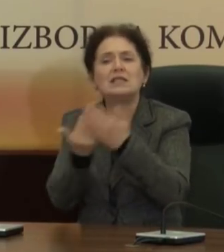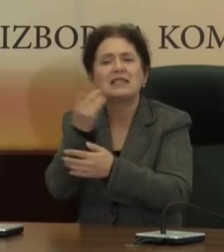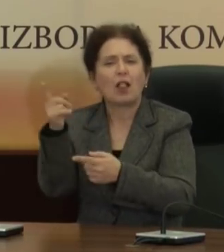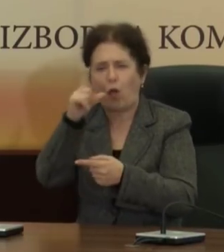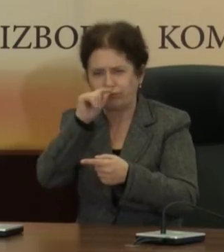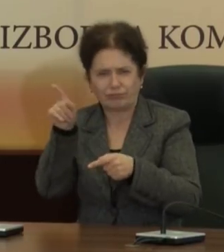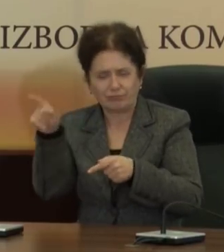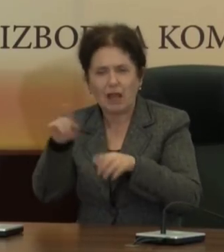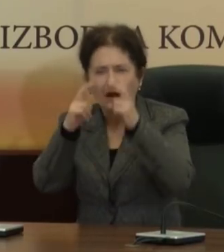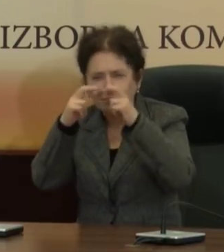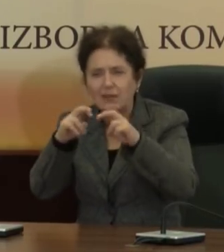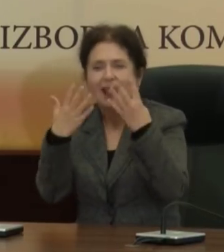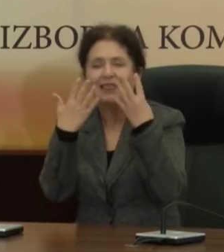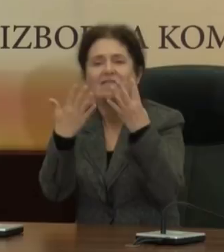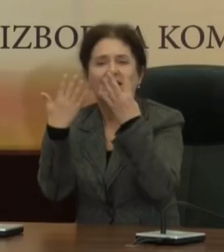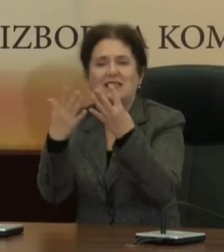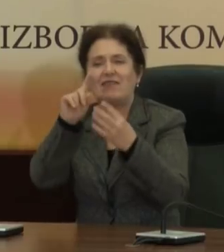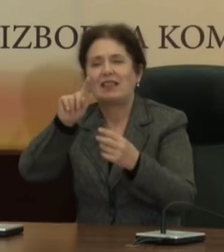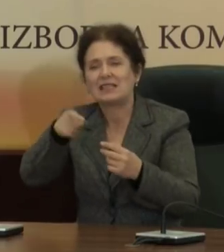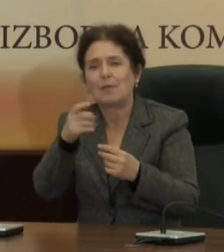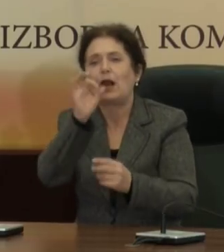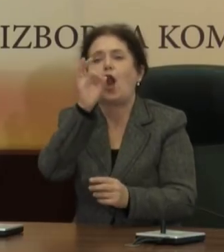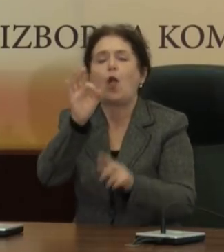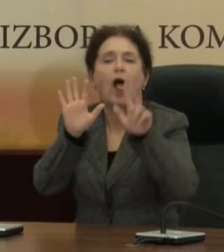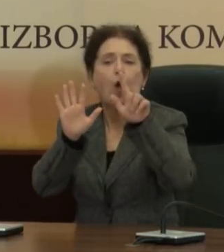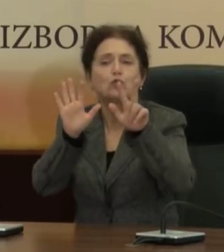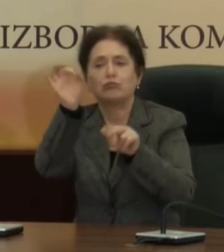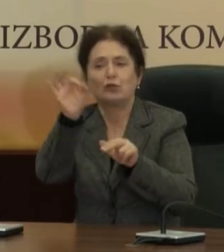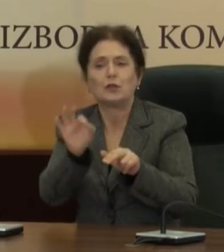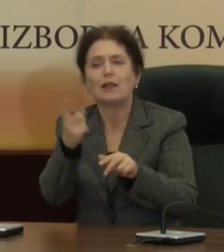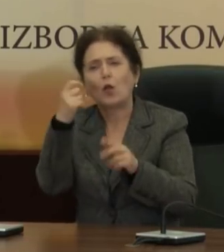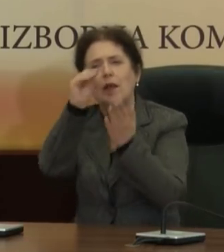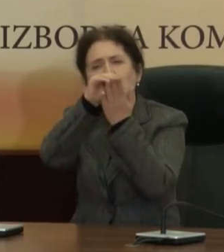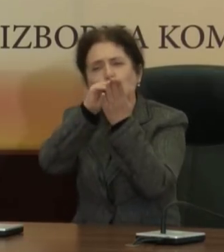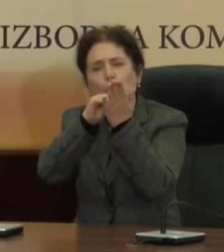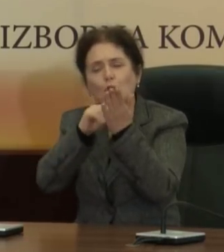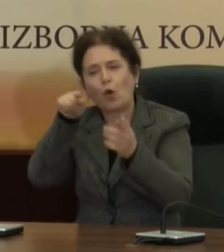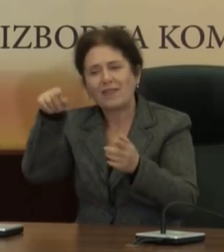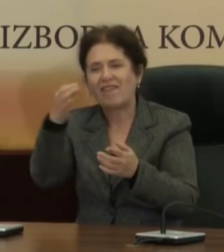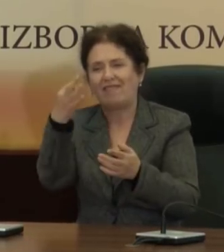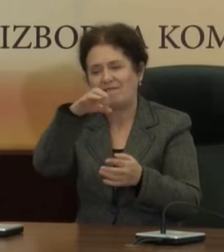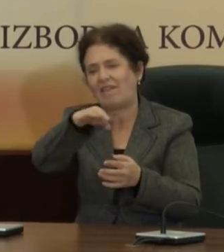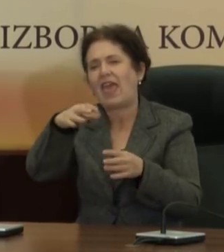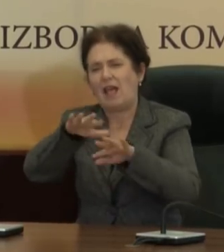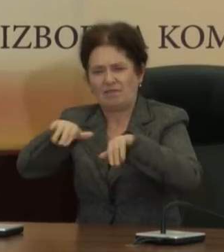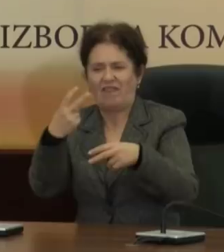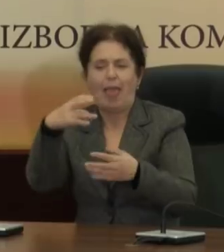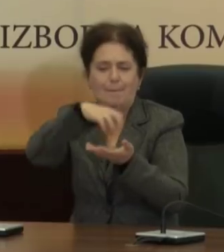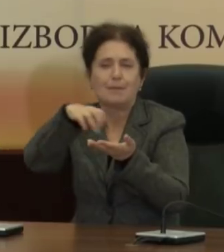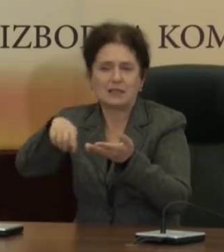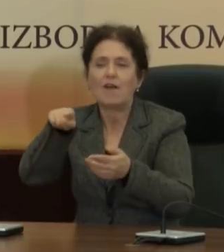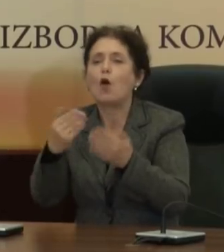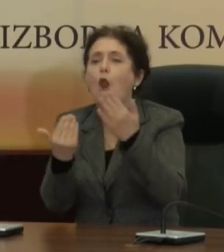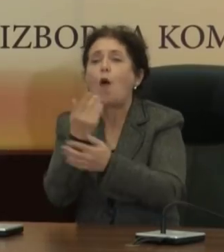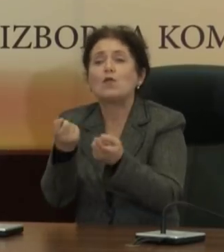Обработани са 99,08% од податоците од ове избирачки места, Во